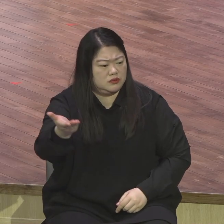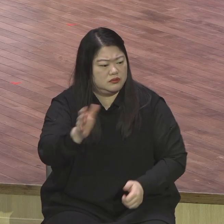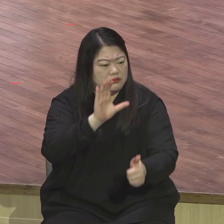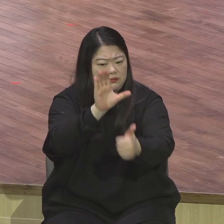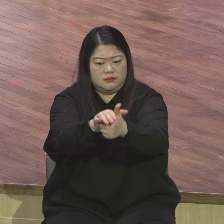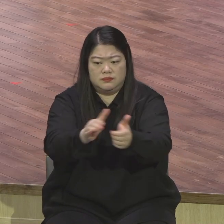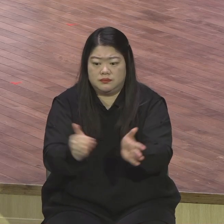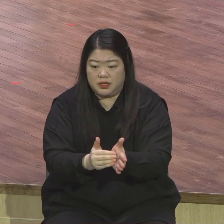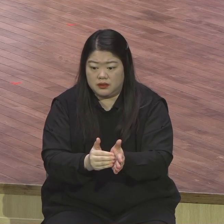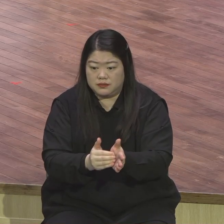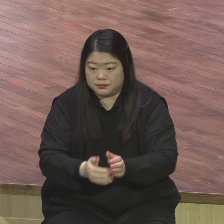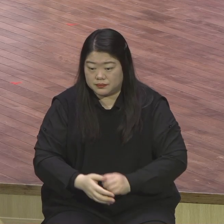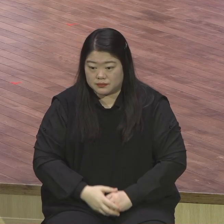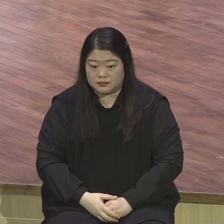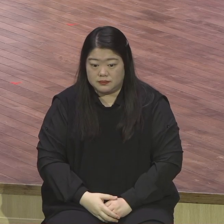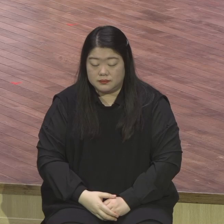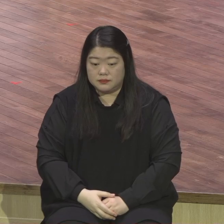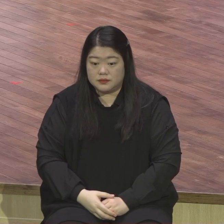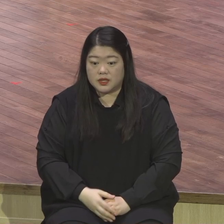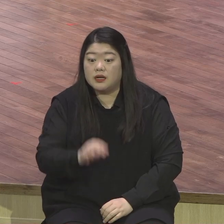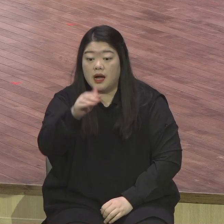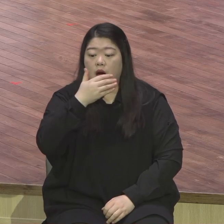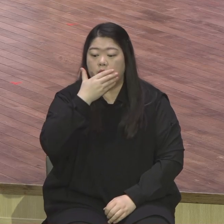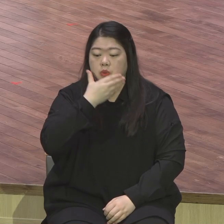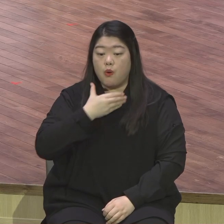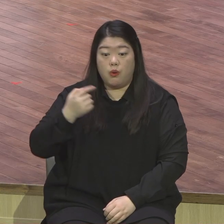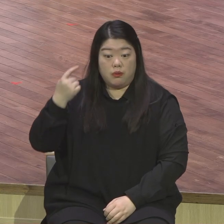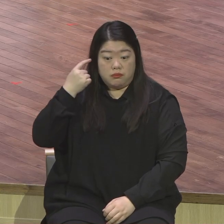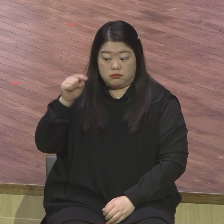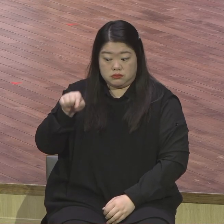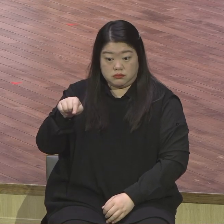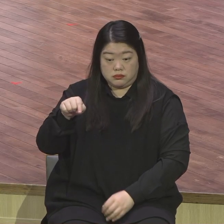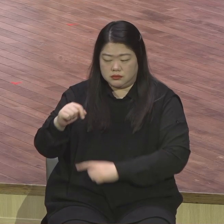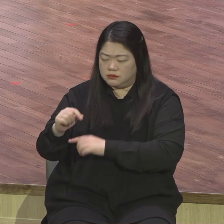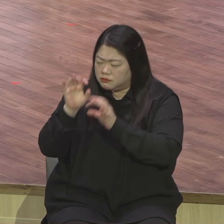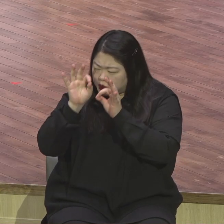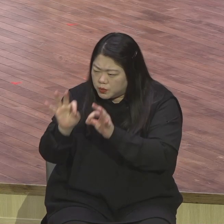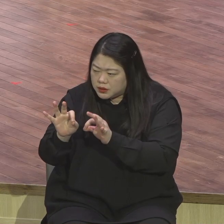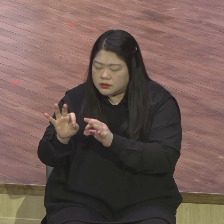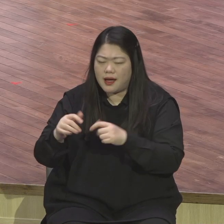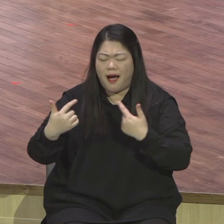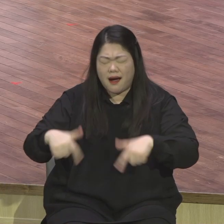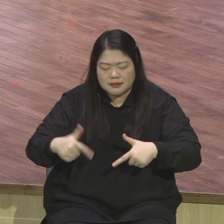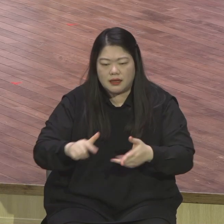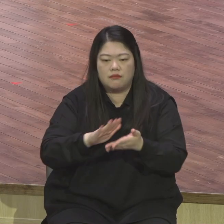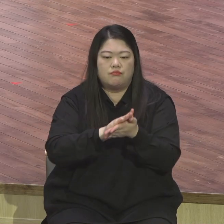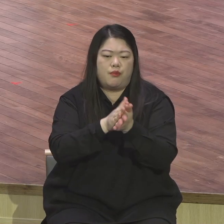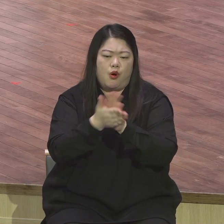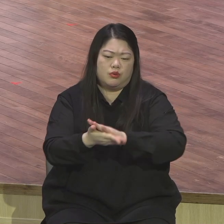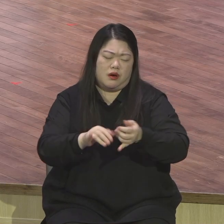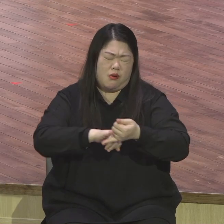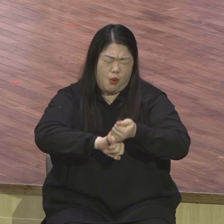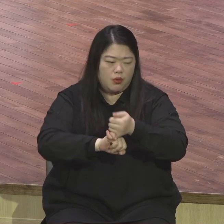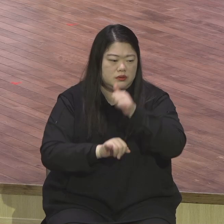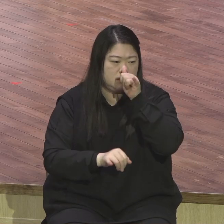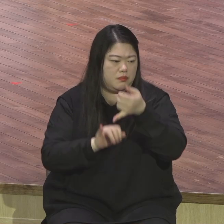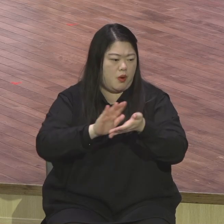놀라운 축복은 뭐냐 변화의 축복입니다 보금이 주는 최고의 축복은 뭐냐 변화의 변화 변화 변화